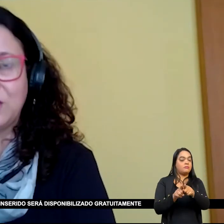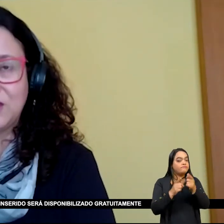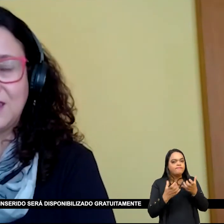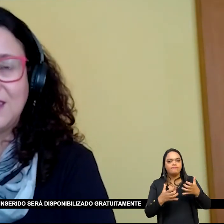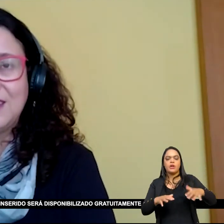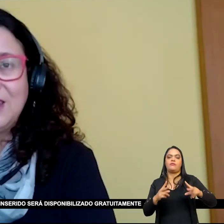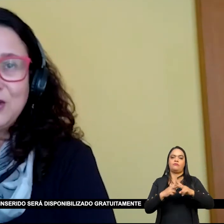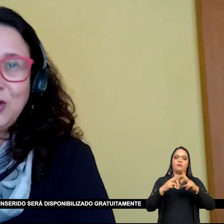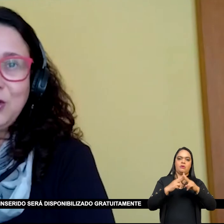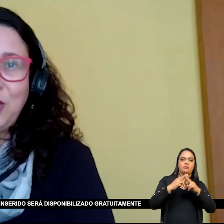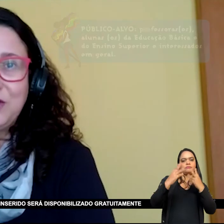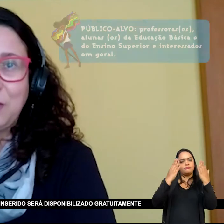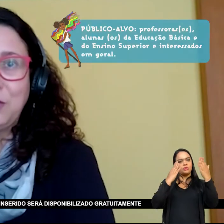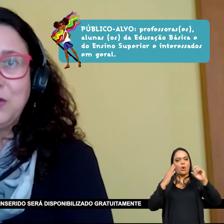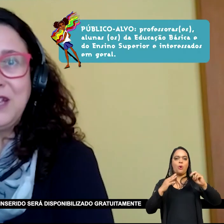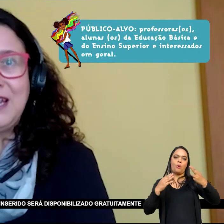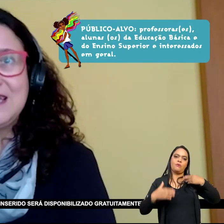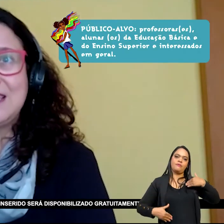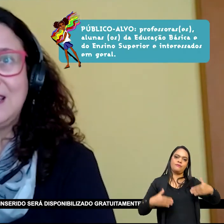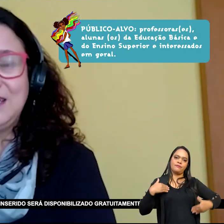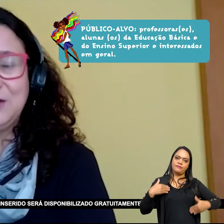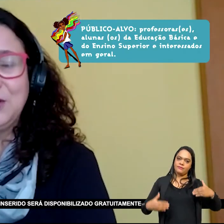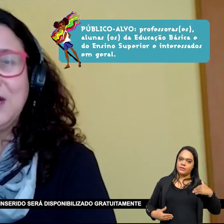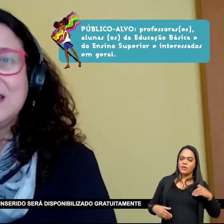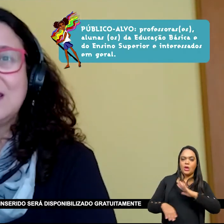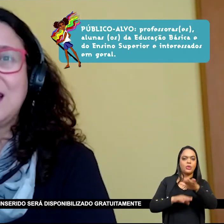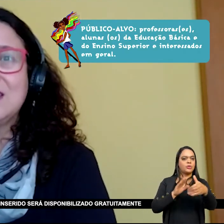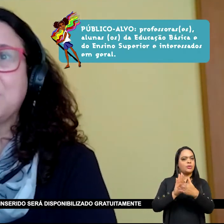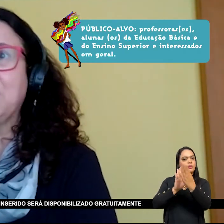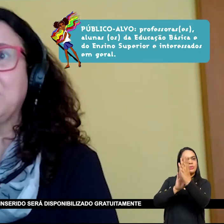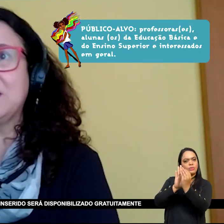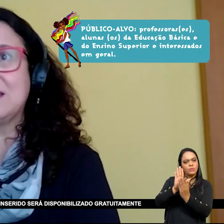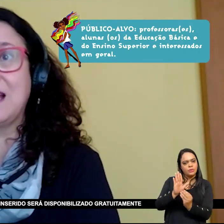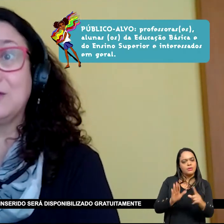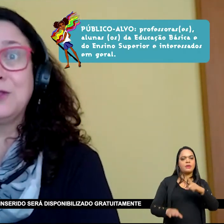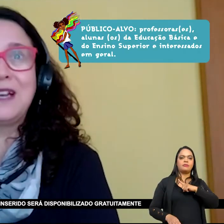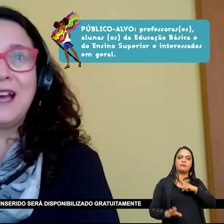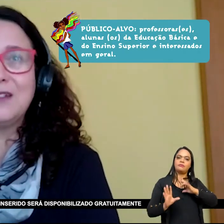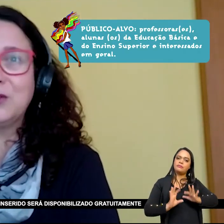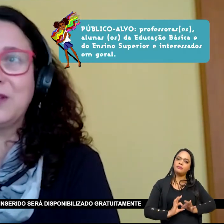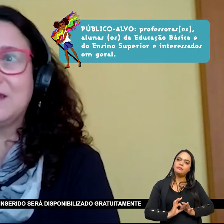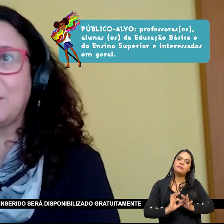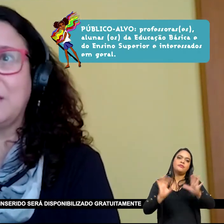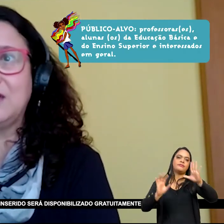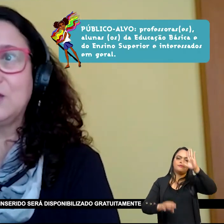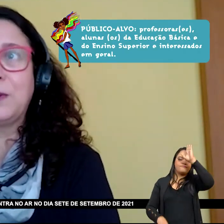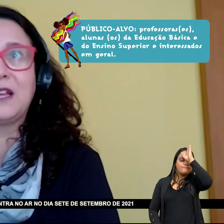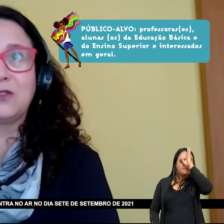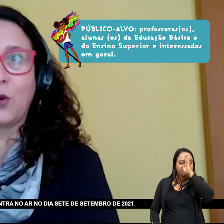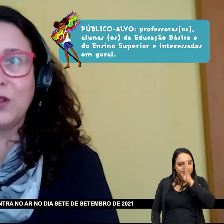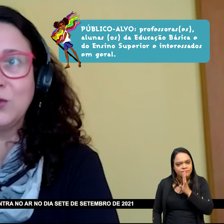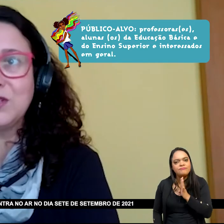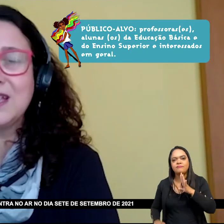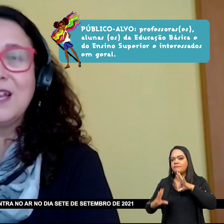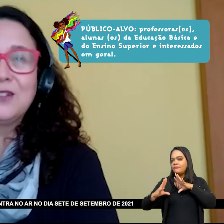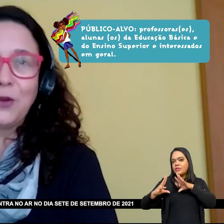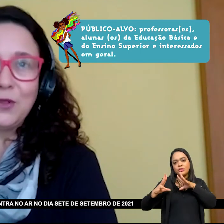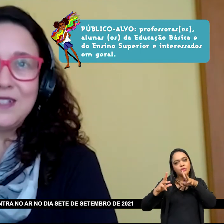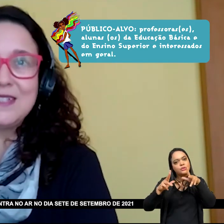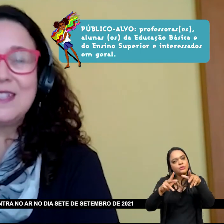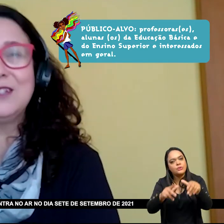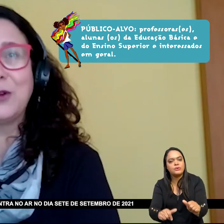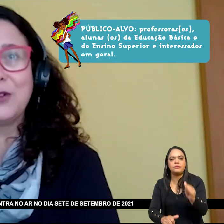psicológica Todo o conteúdo nele inserido Será disponibilizado gratuitamente para todos,